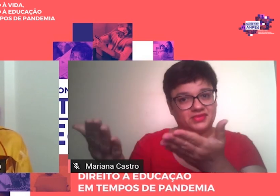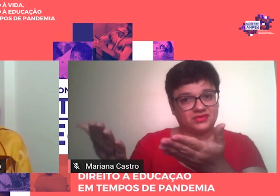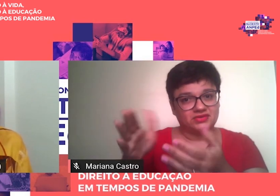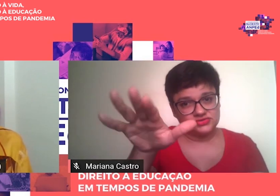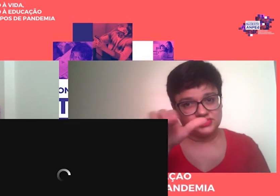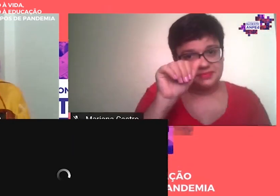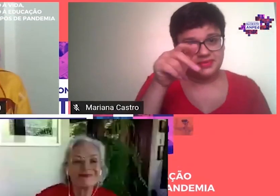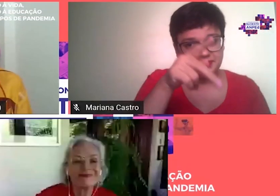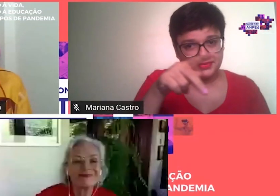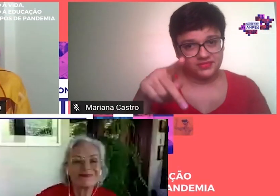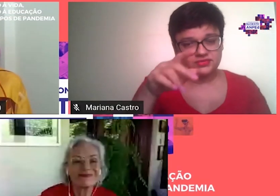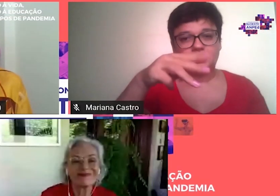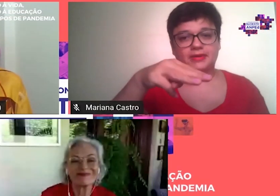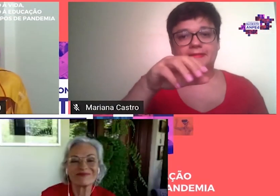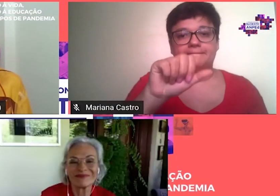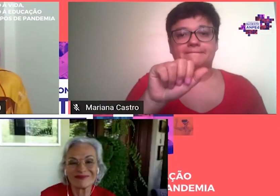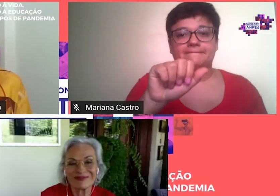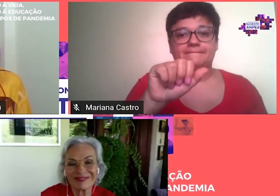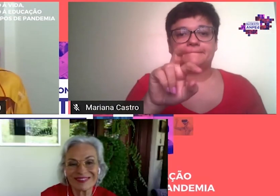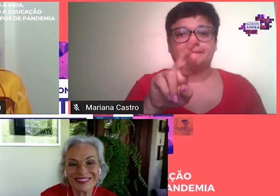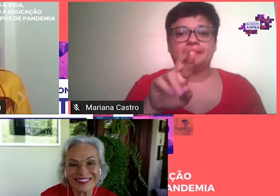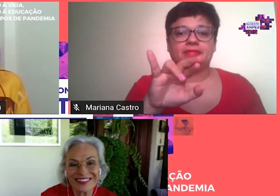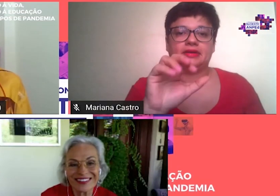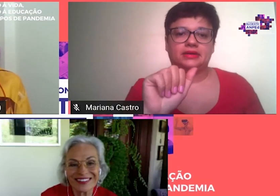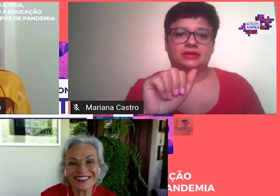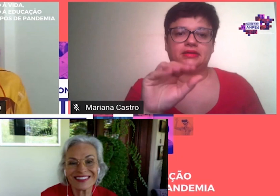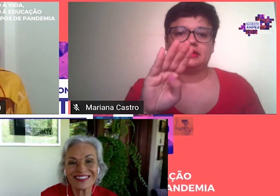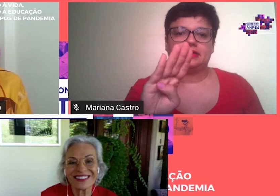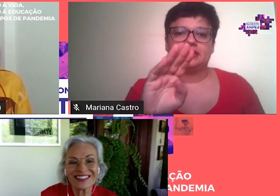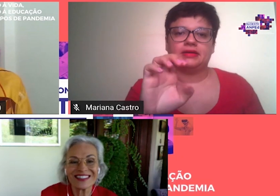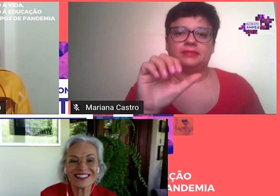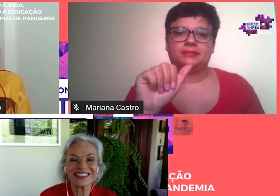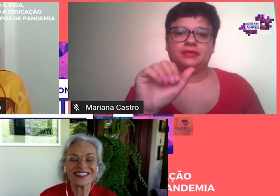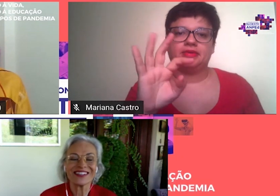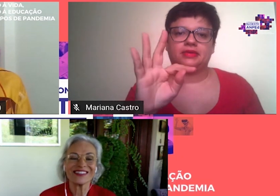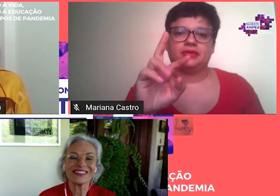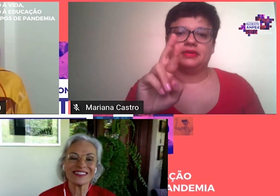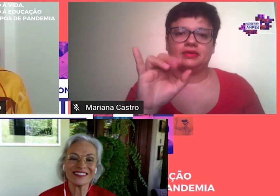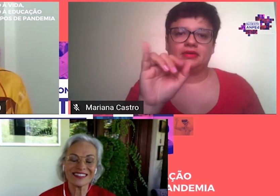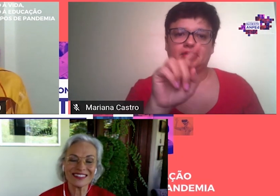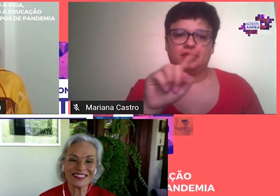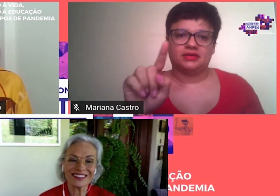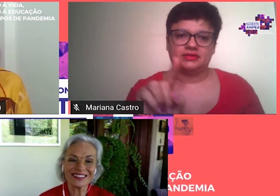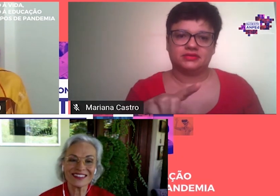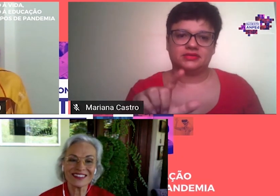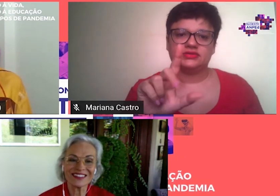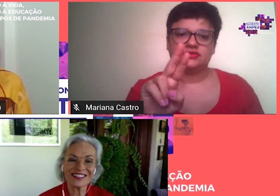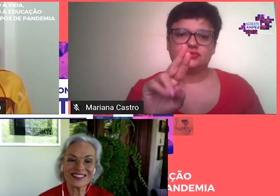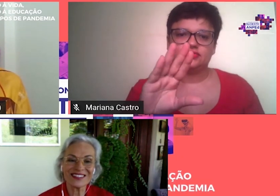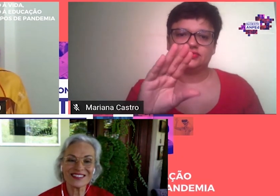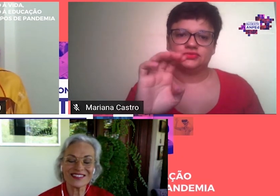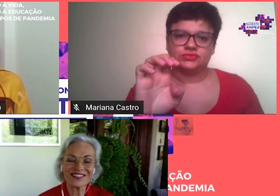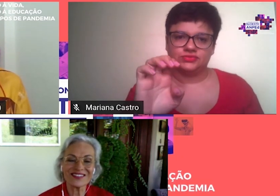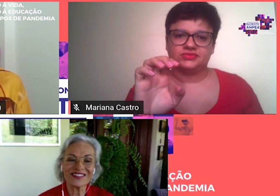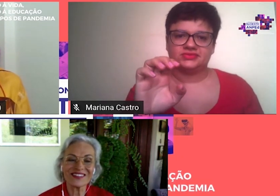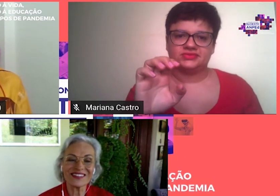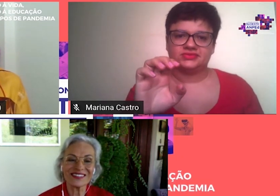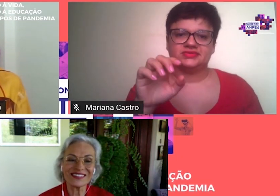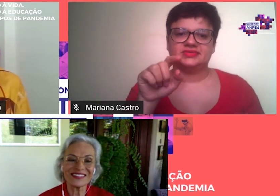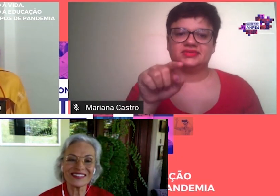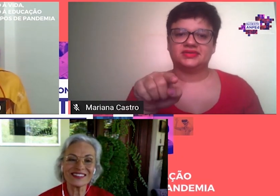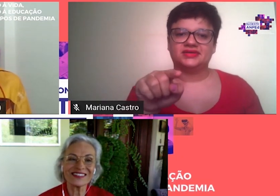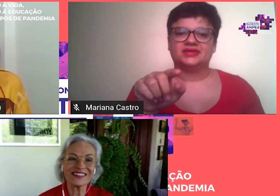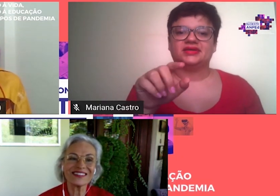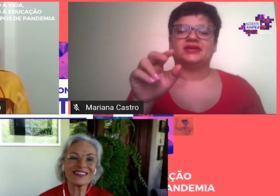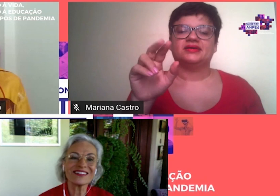Beatriz Luce, professora da Universidade Federal do Rio Grande do Sul e também